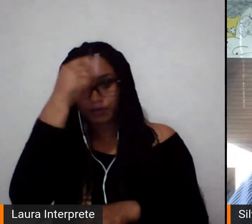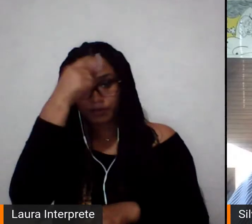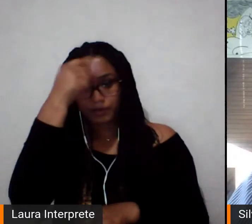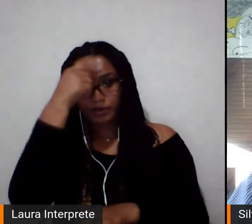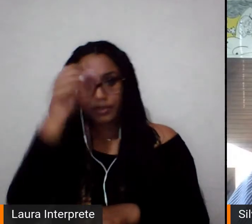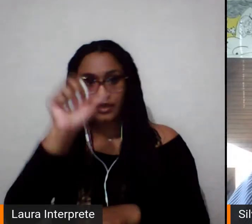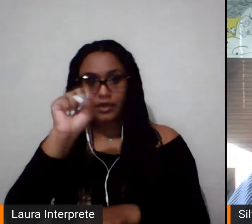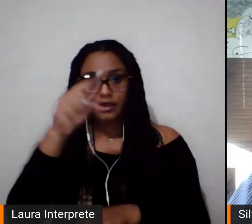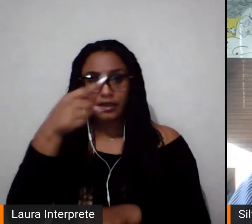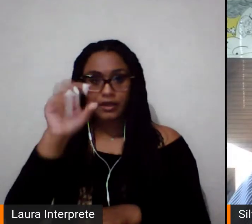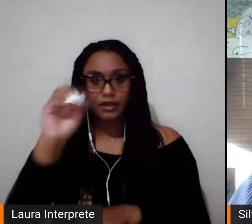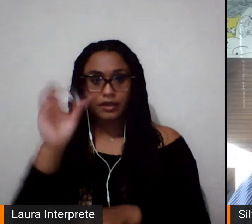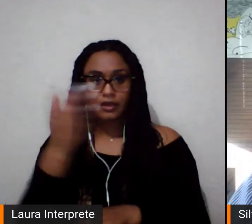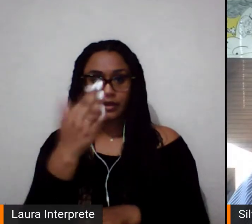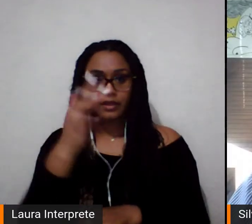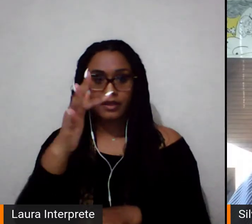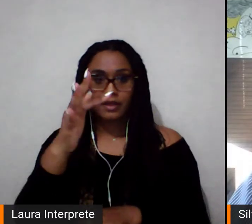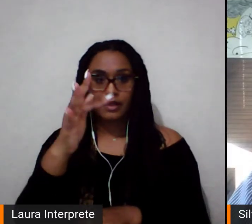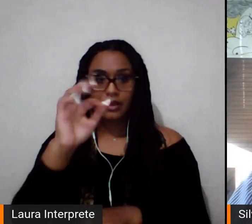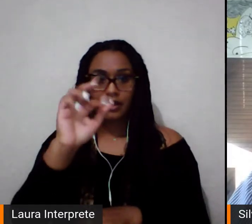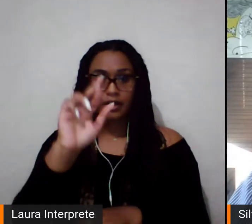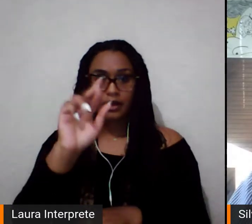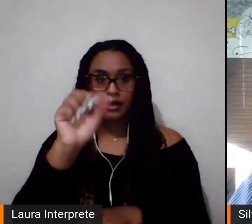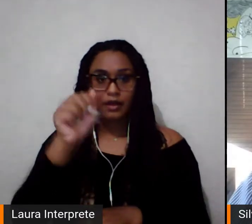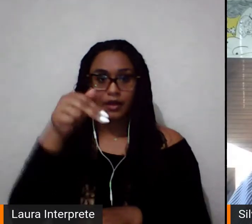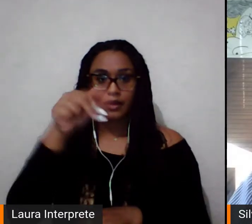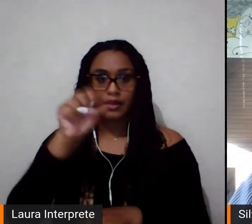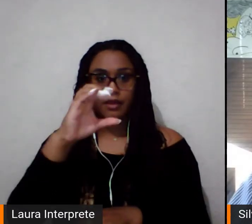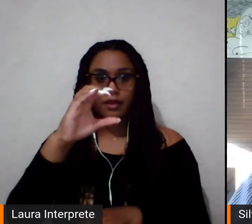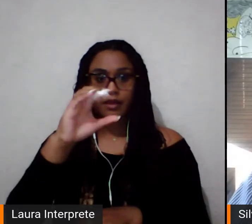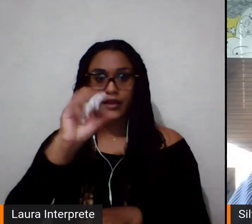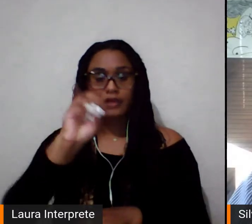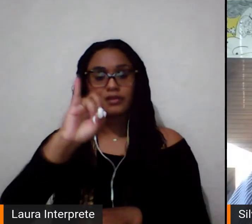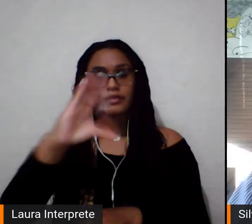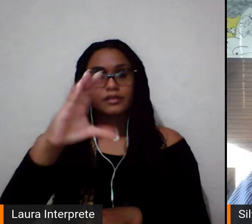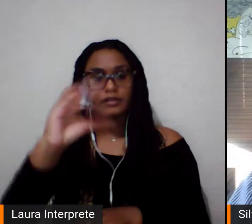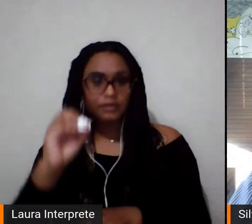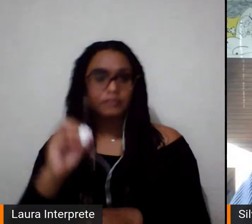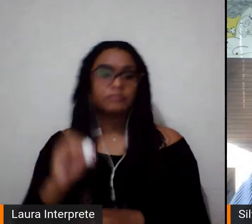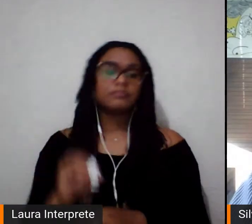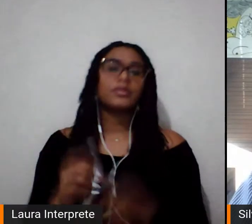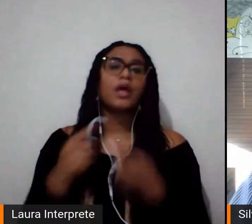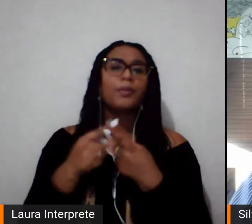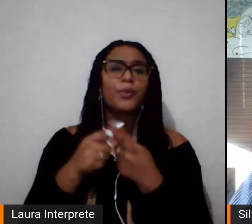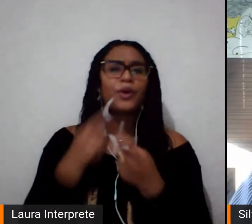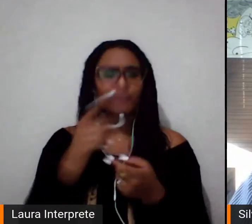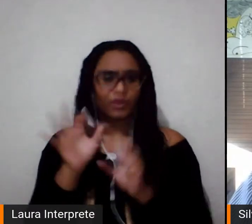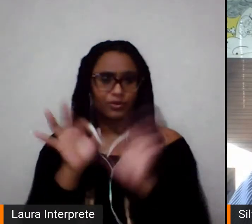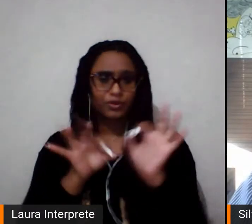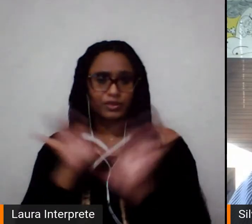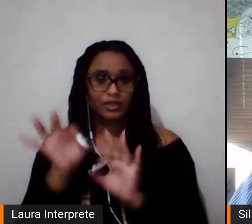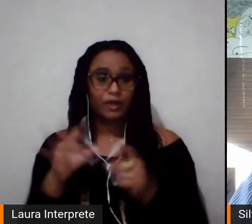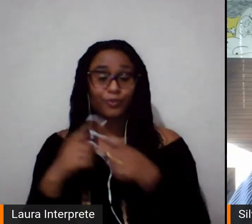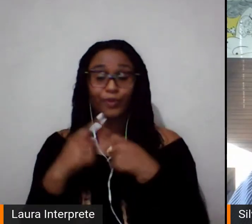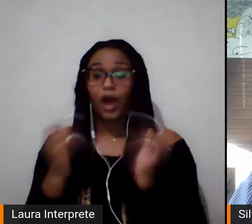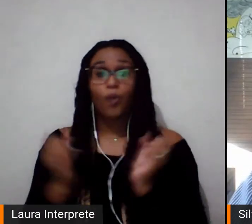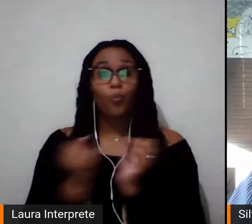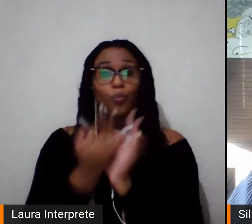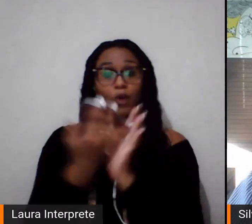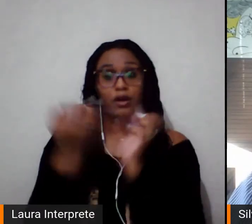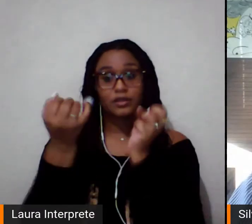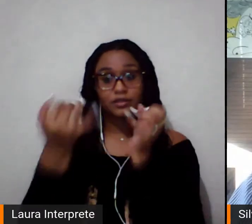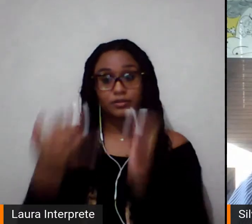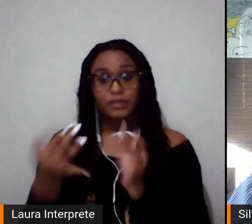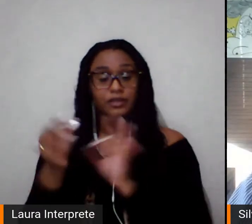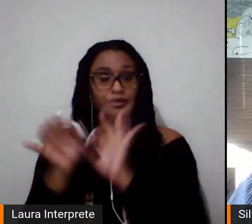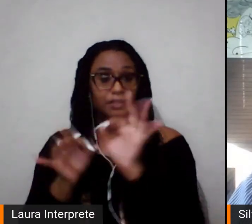projeto? Era, porque muitas vezes, grande parte de algumas modalidades esportivas, a gente não tem acesso às histórias porque